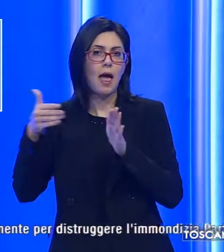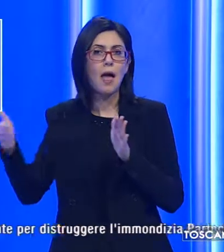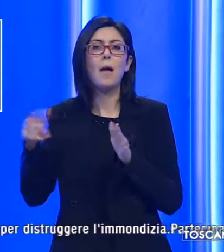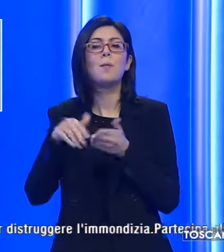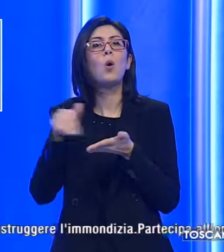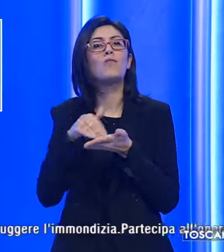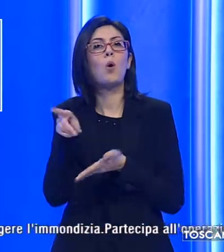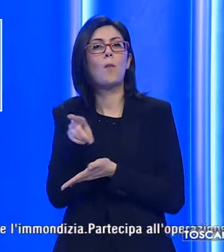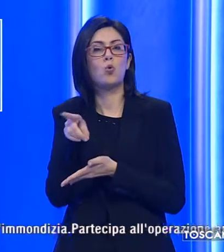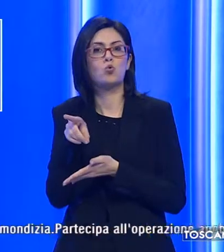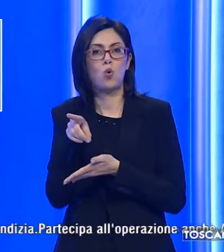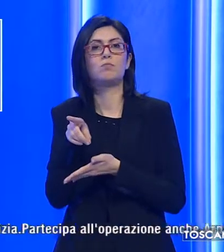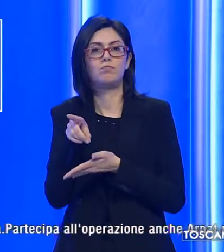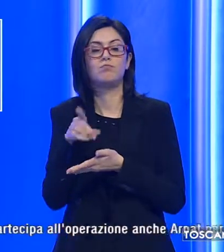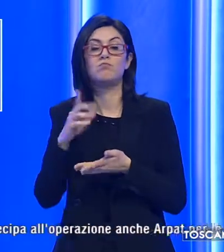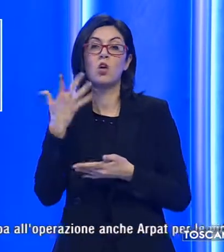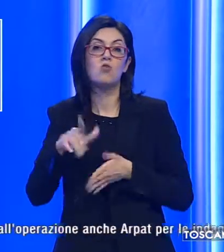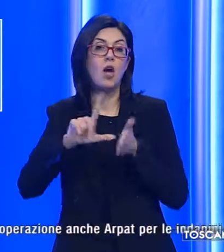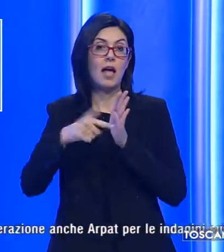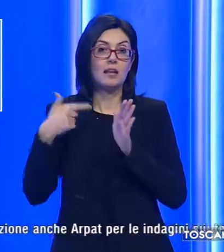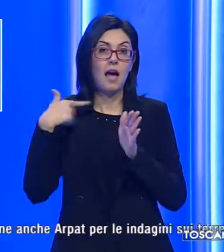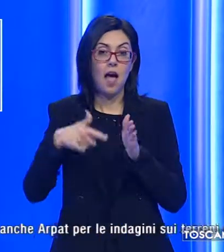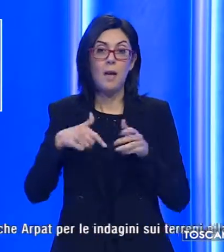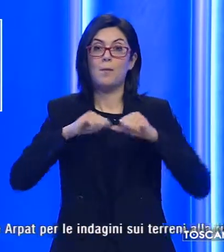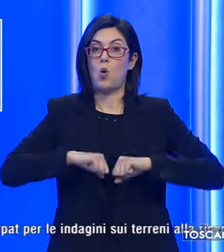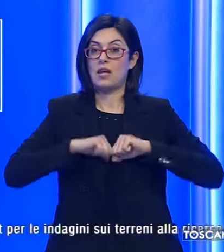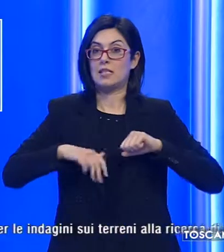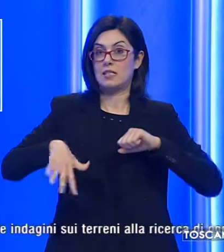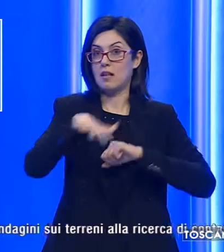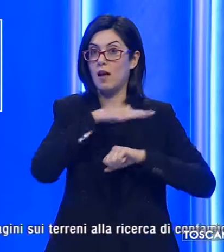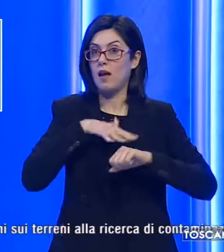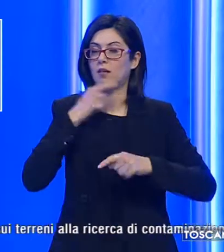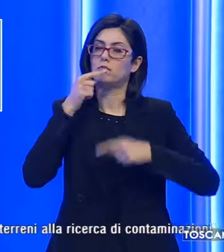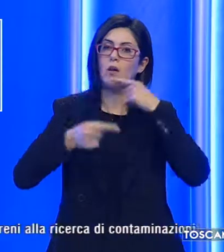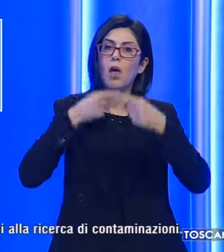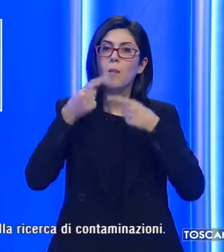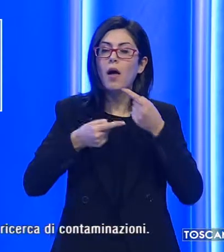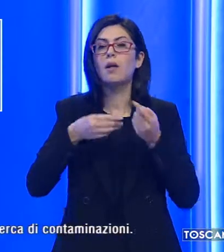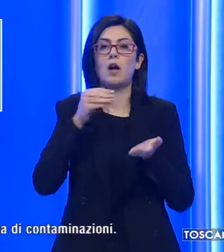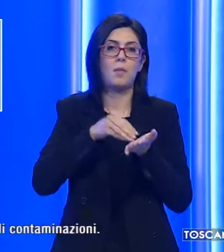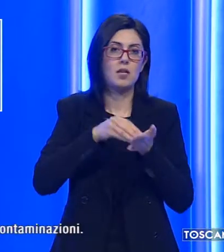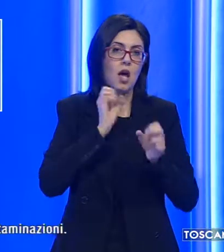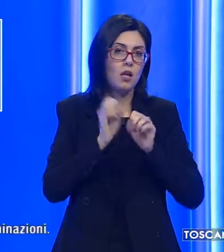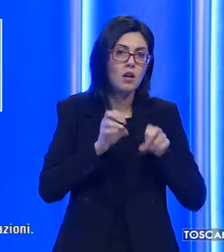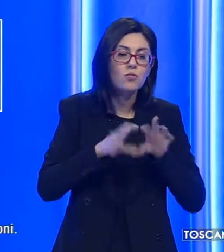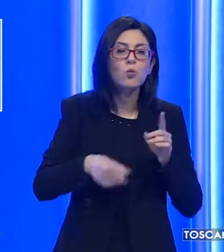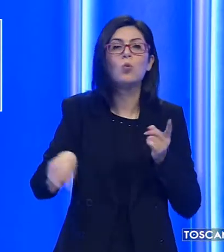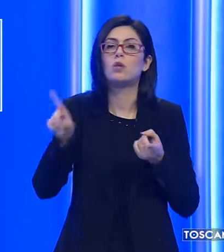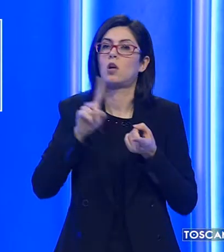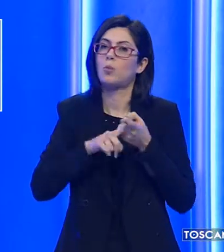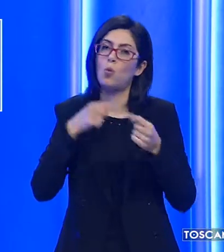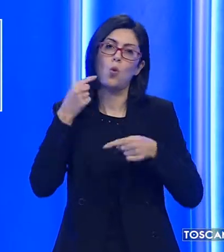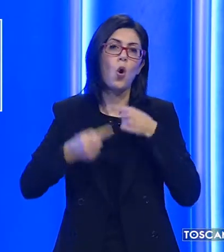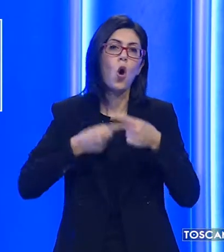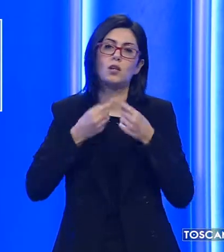Pozzo. Insomma da tempo i residenti della frazione lamentavano non solo la presenza di rifiuti ma anche continui